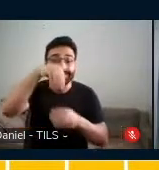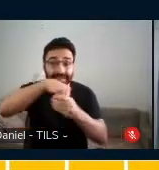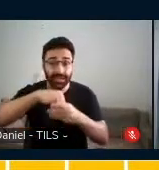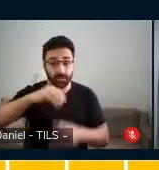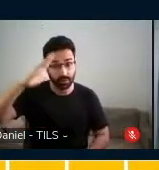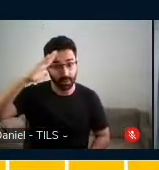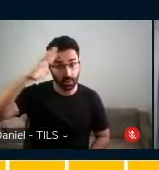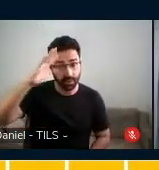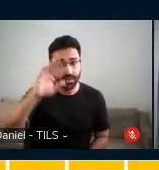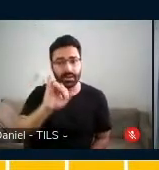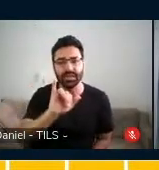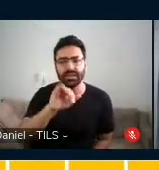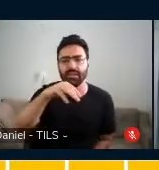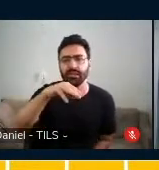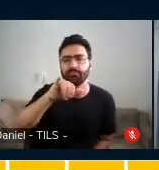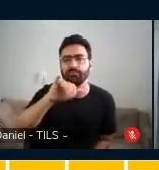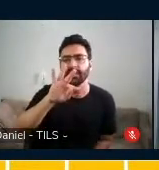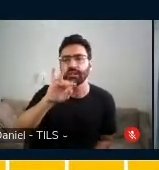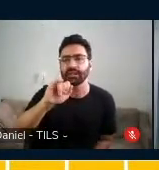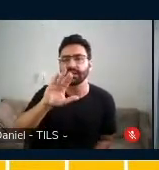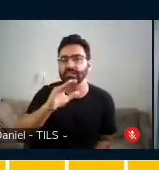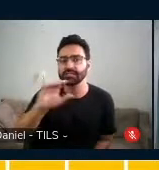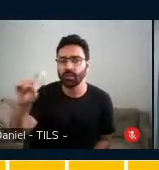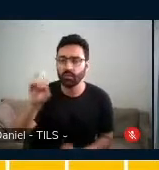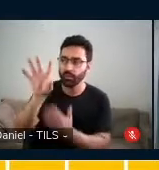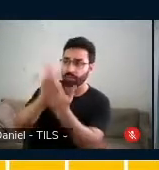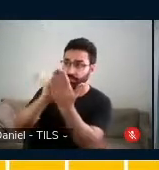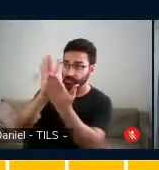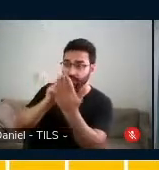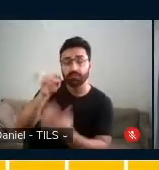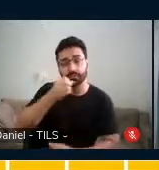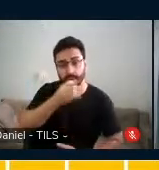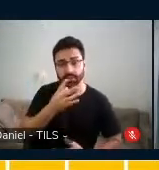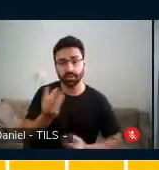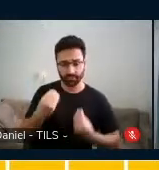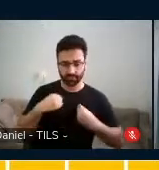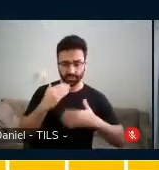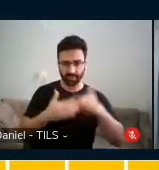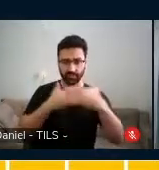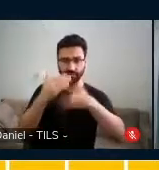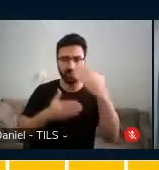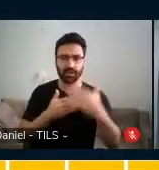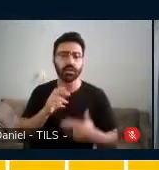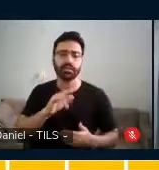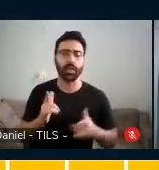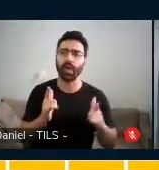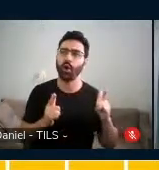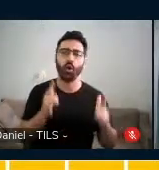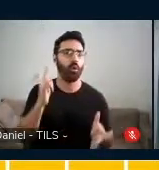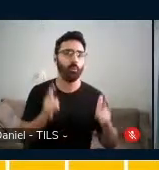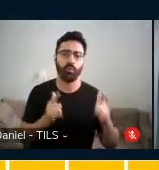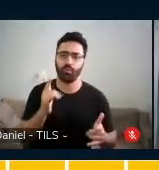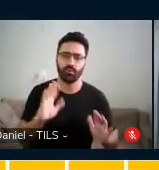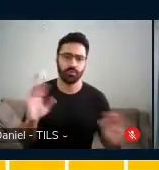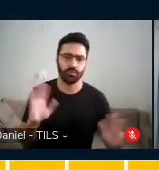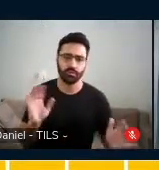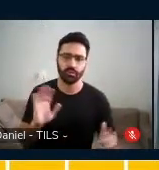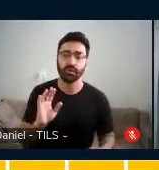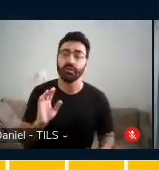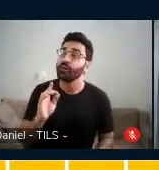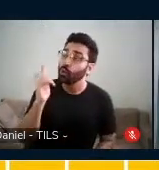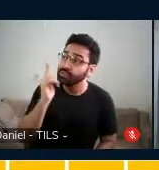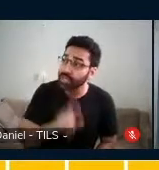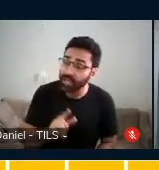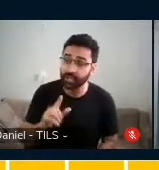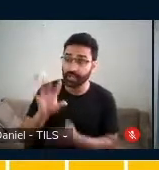algo mecânico, né, você só consegue imitar aquilo que está dentro das suas possibilidades, ele é um processo